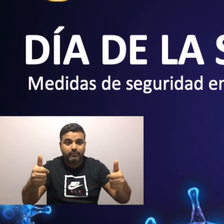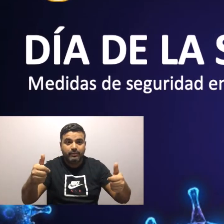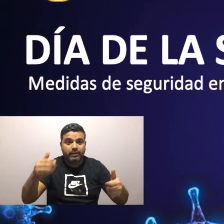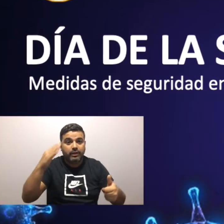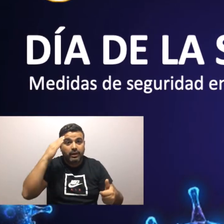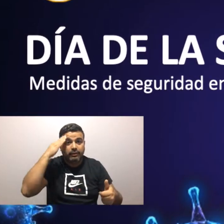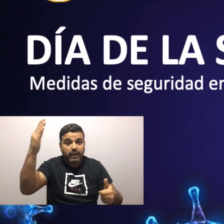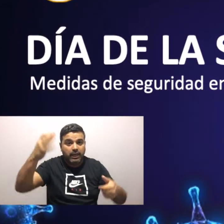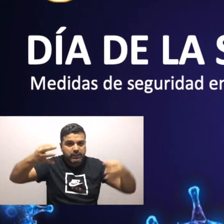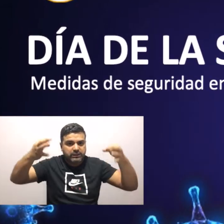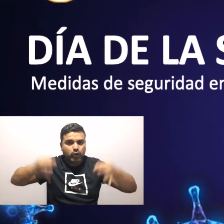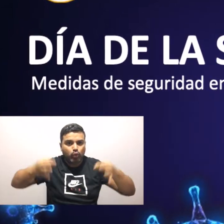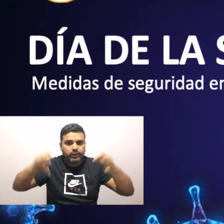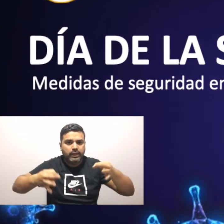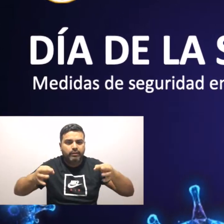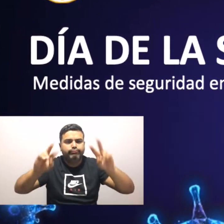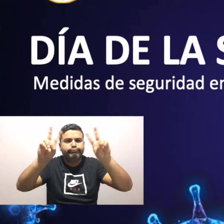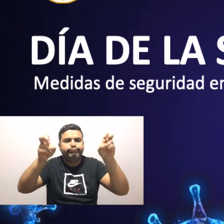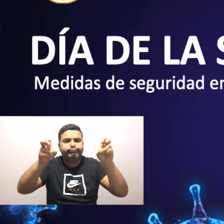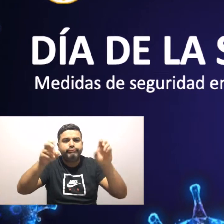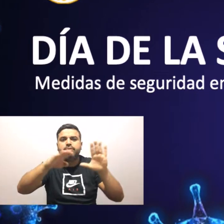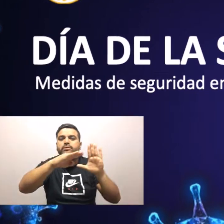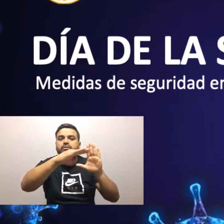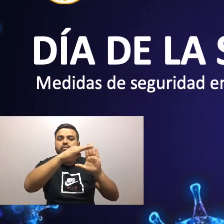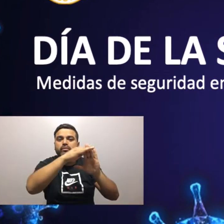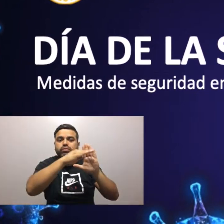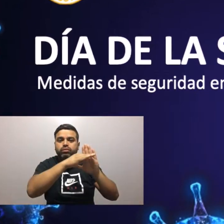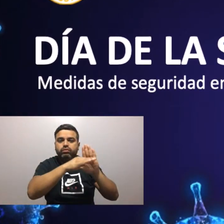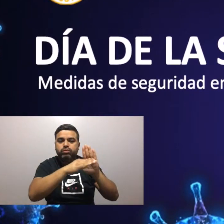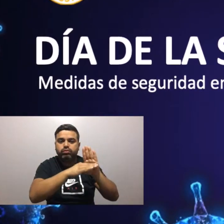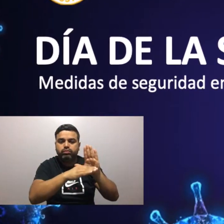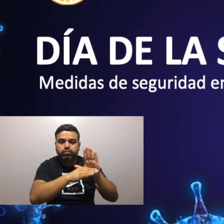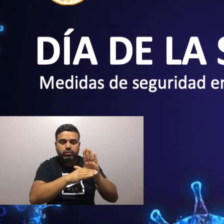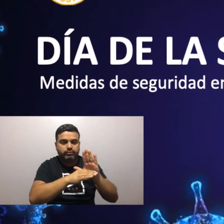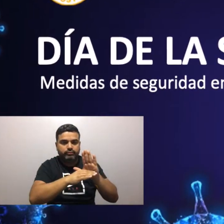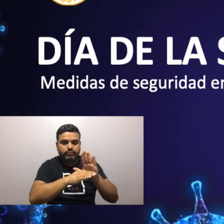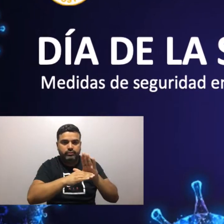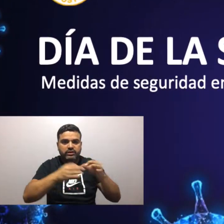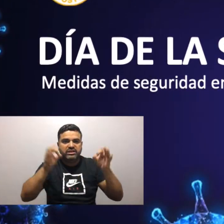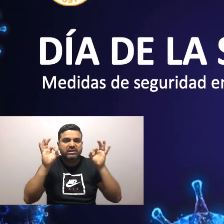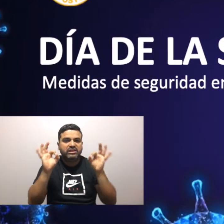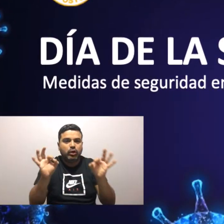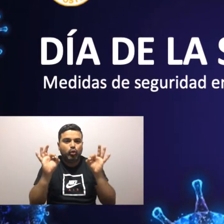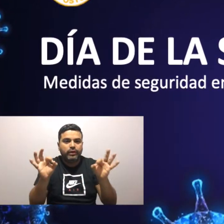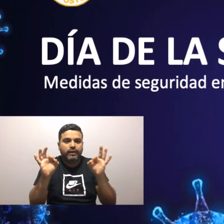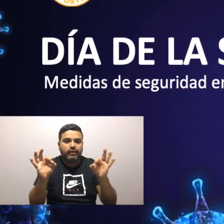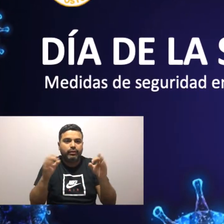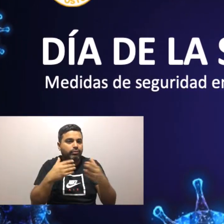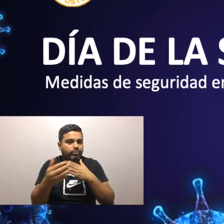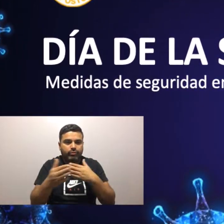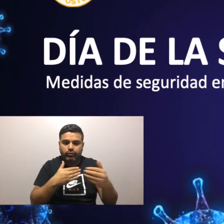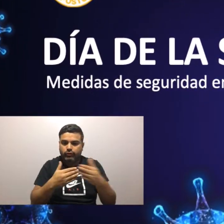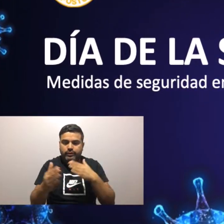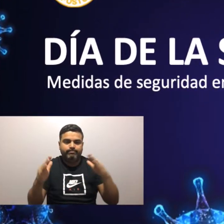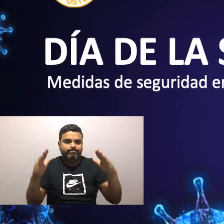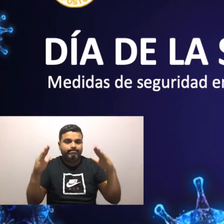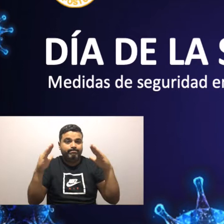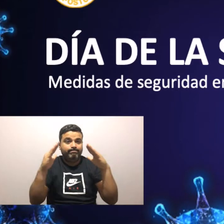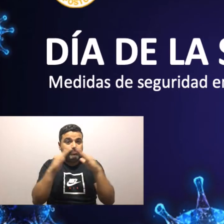Día de la seguridad Medidas de seguridad en el hogar por coronavirus